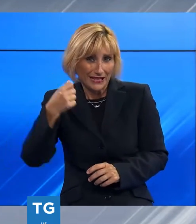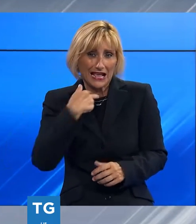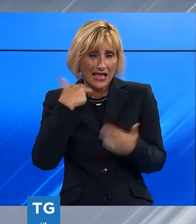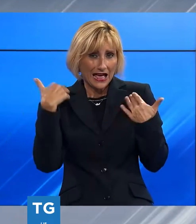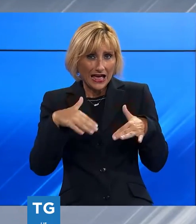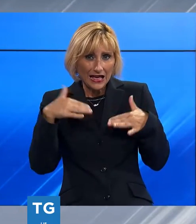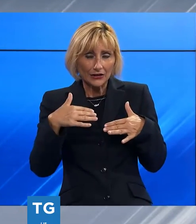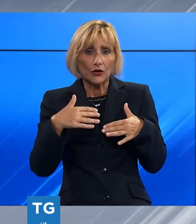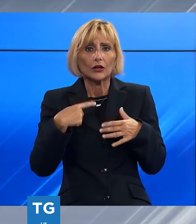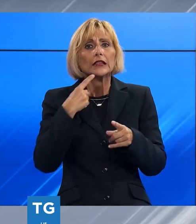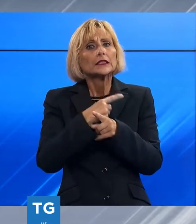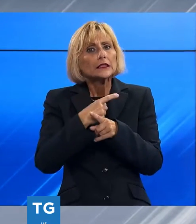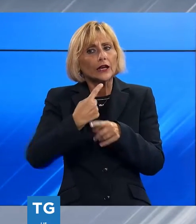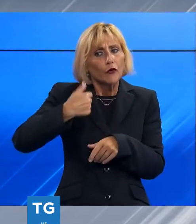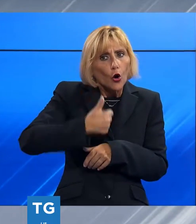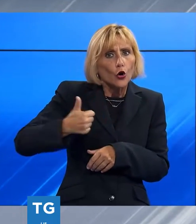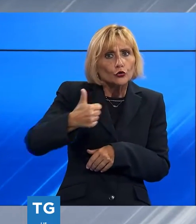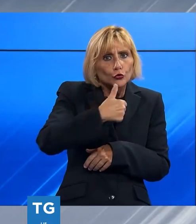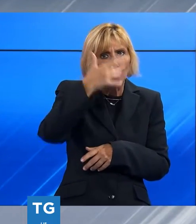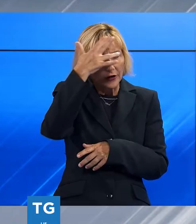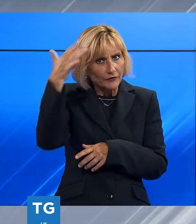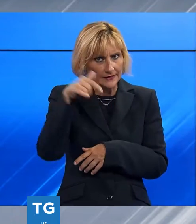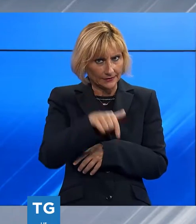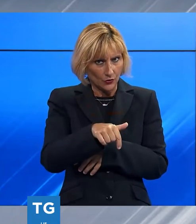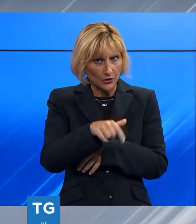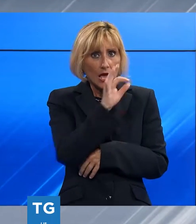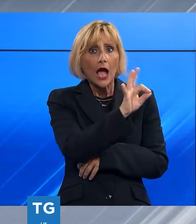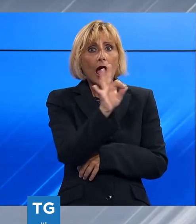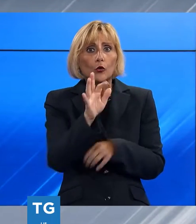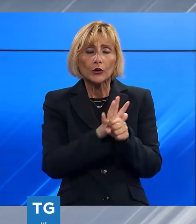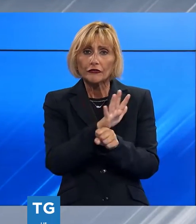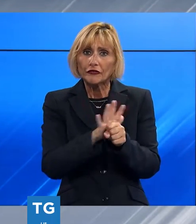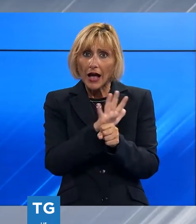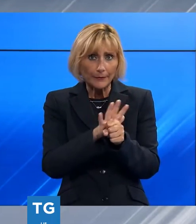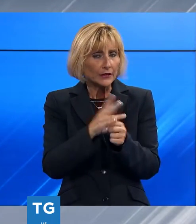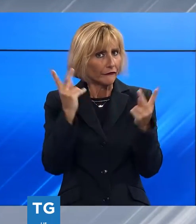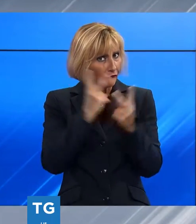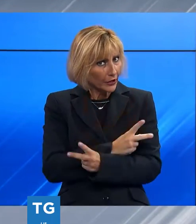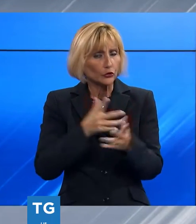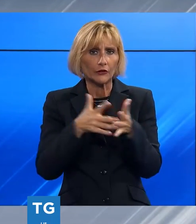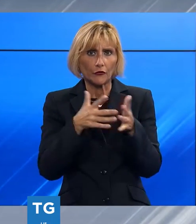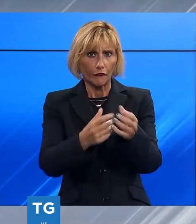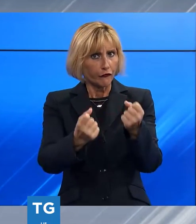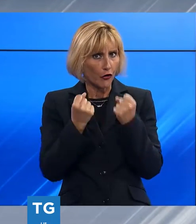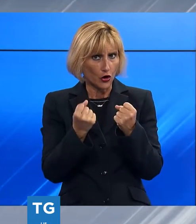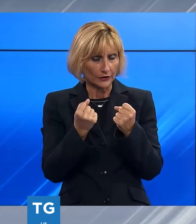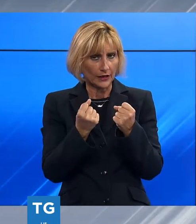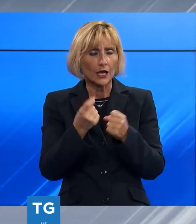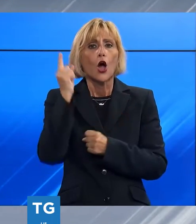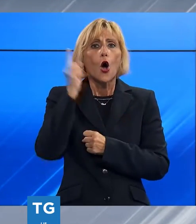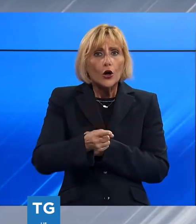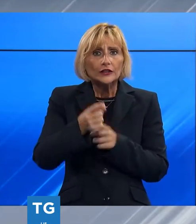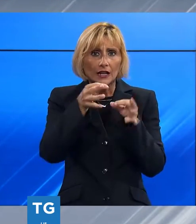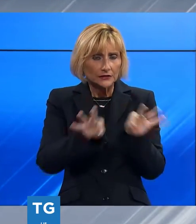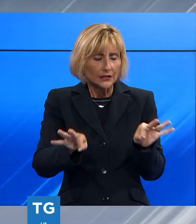confronti delle famiglie. Alcune famiglie saranno in forte difficoltà a rispettare tale ordinanza, in particolar